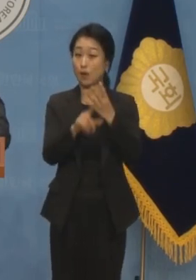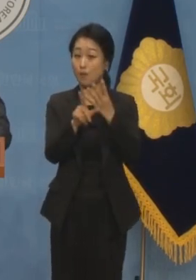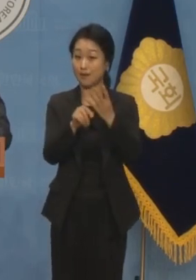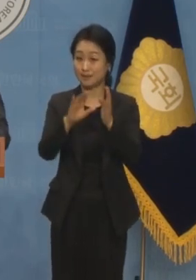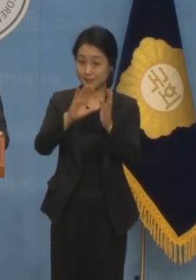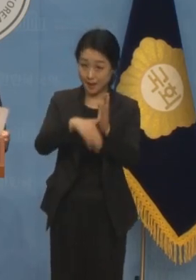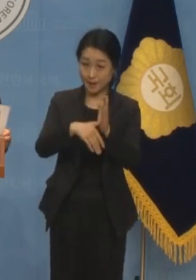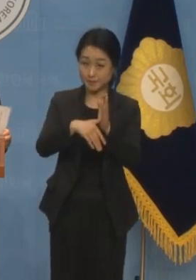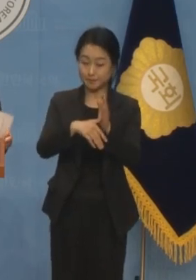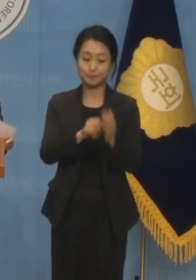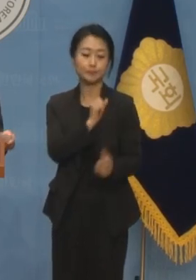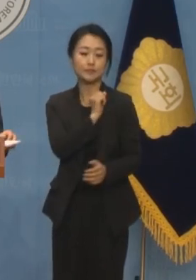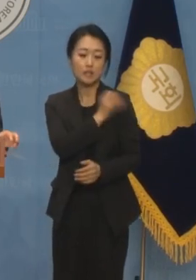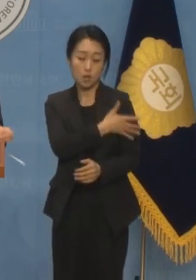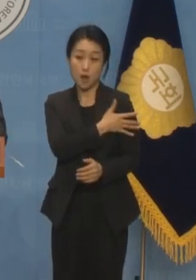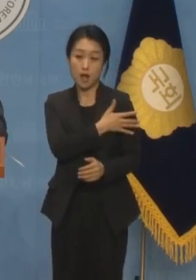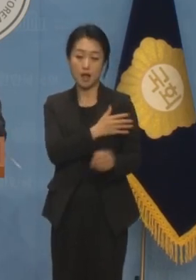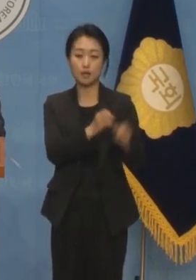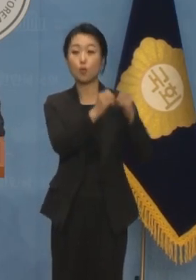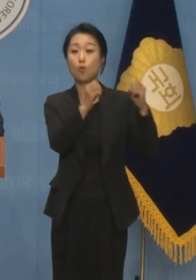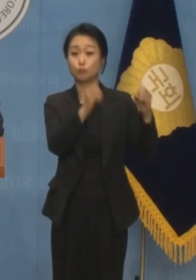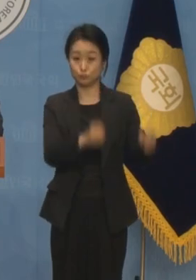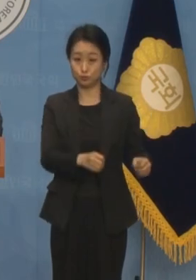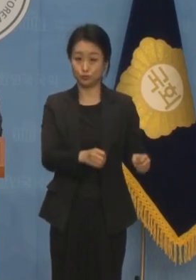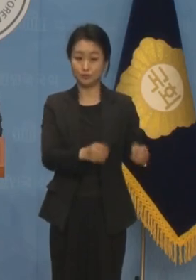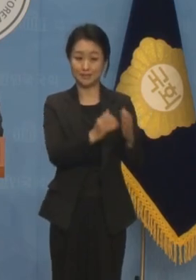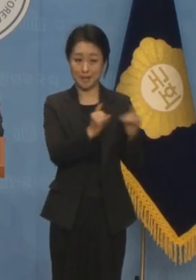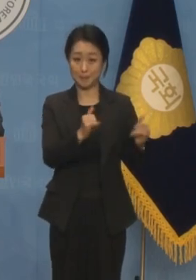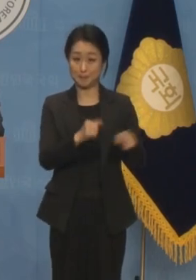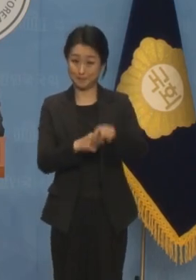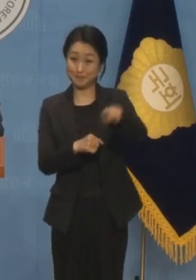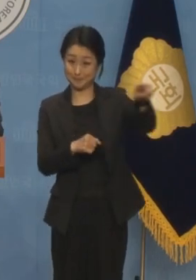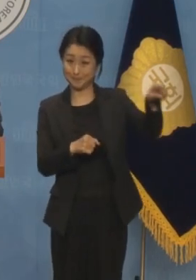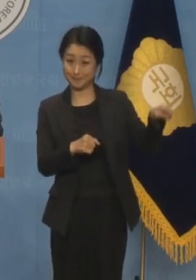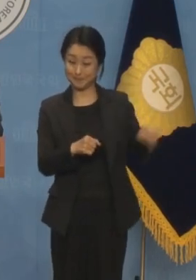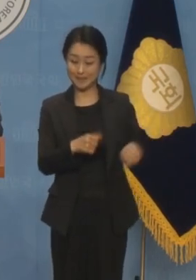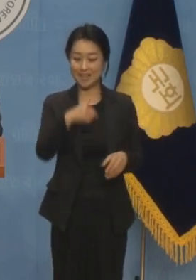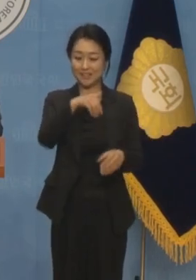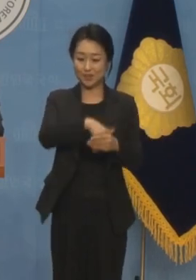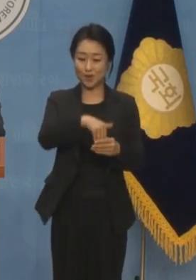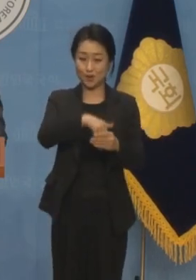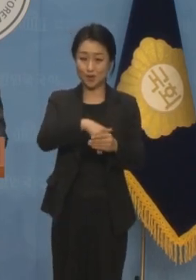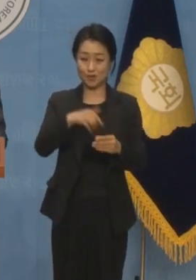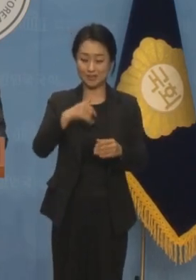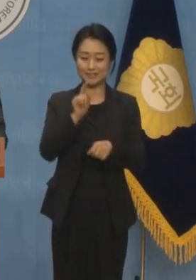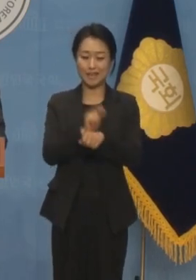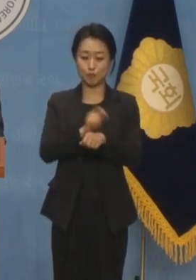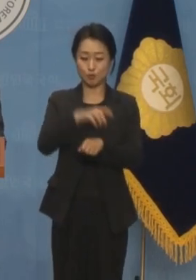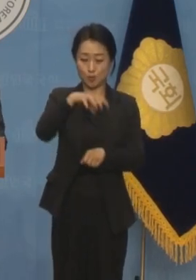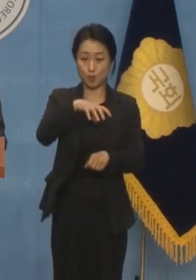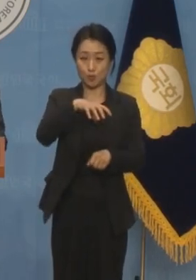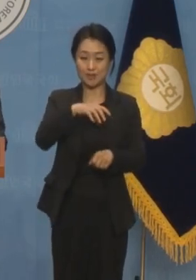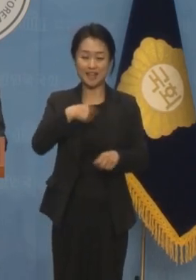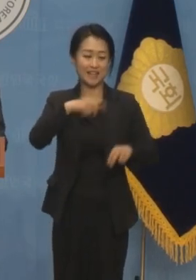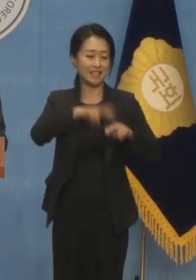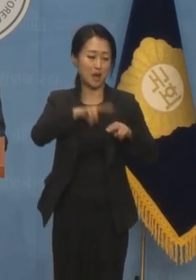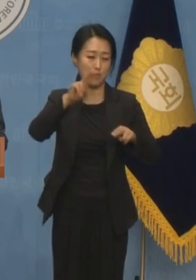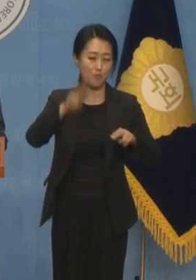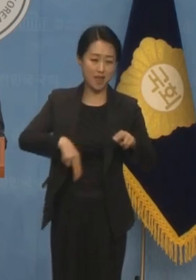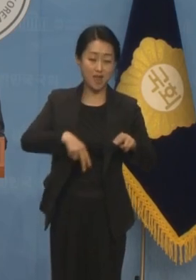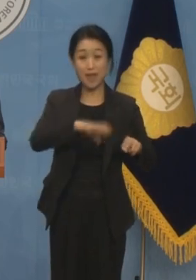이와 여대의 동문들이라고 주장하는 사람들이 저희 선거 캠프 앞에 와서 사퇴 시위를 했는데